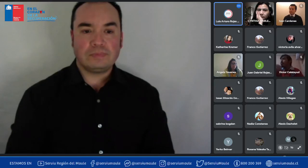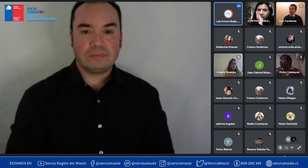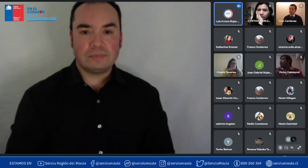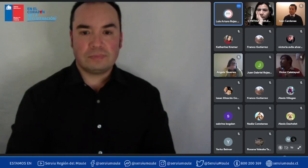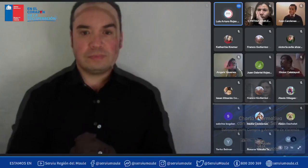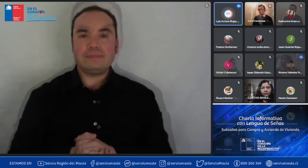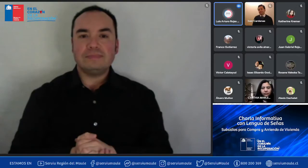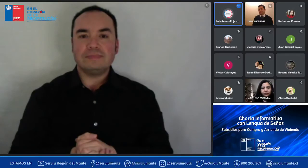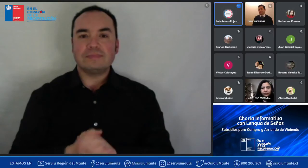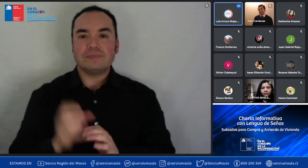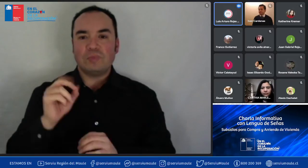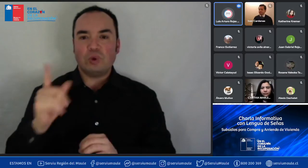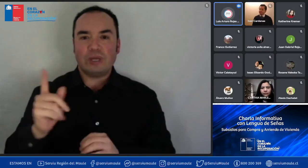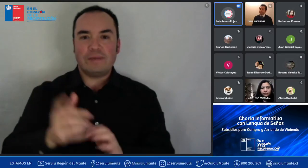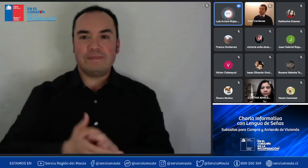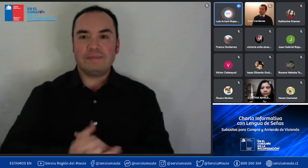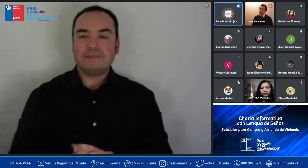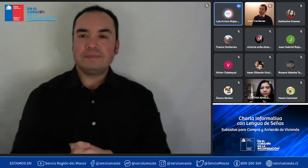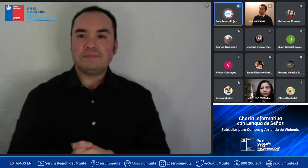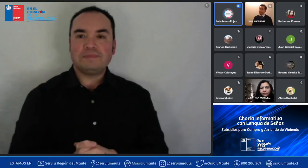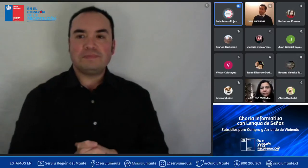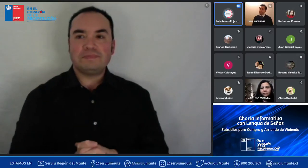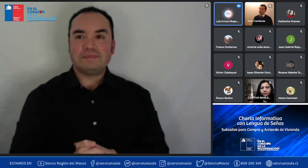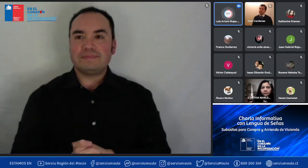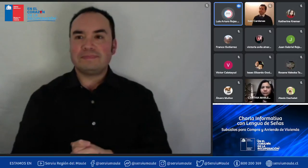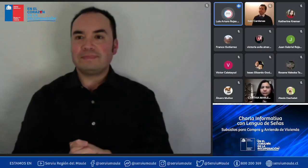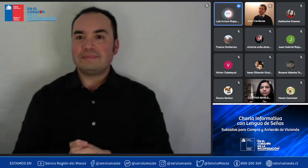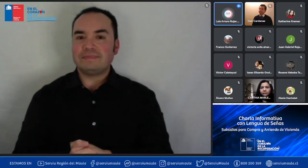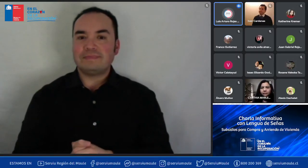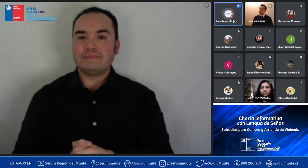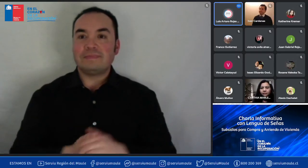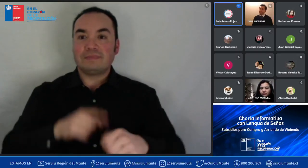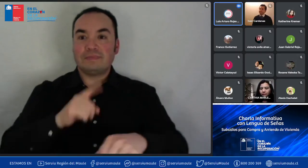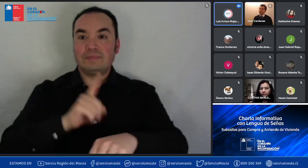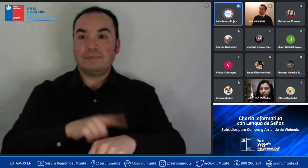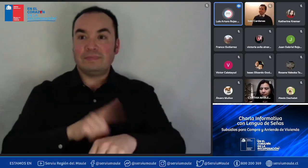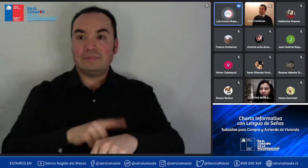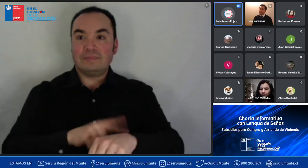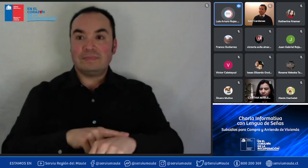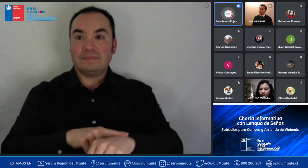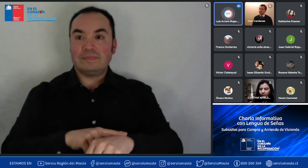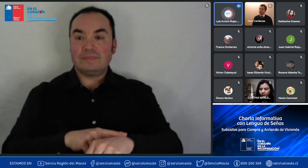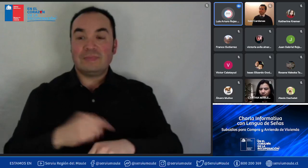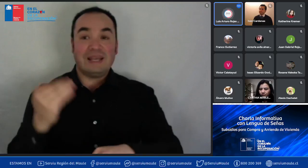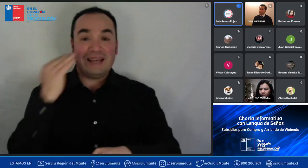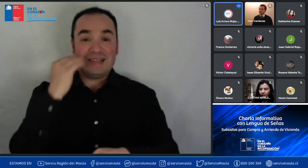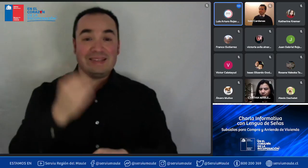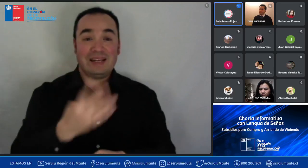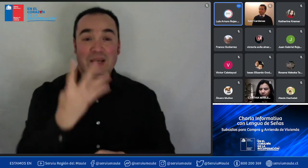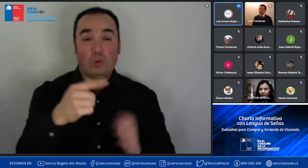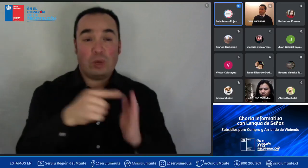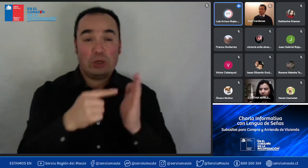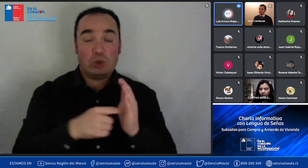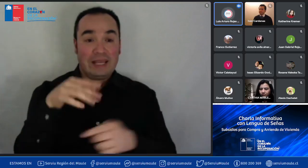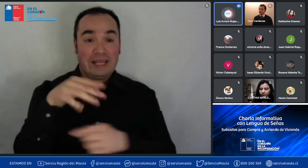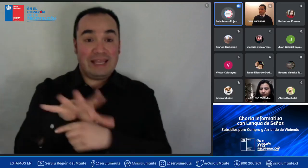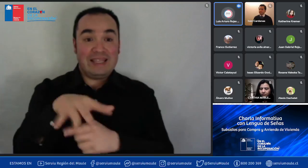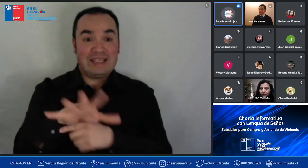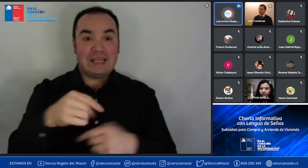ya siendo casi las cuatro un cuarto yo me me comienzo a despedir de cada uno de ustedes